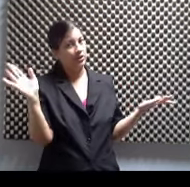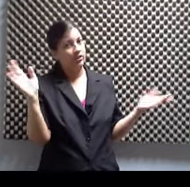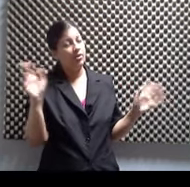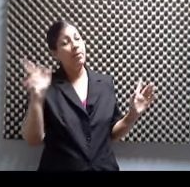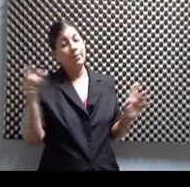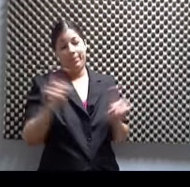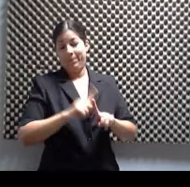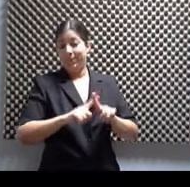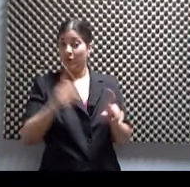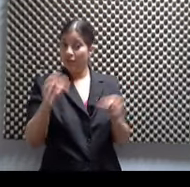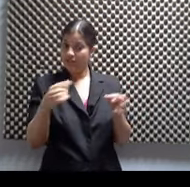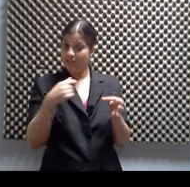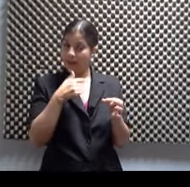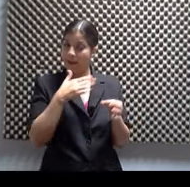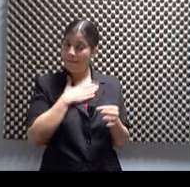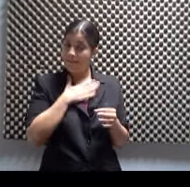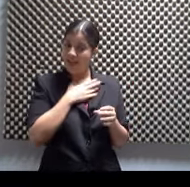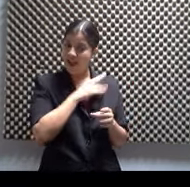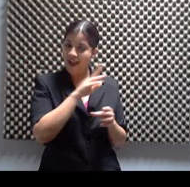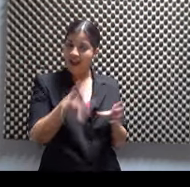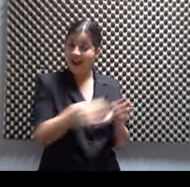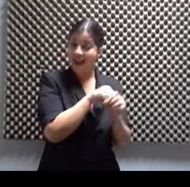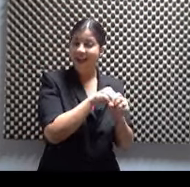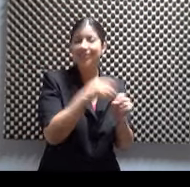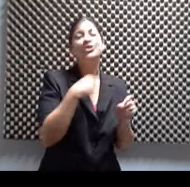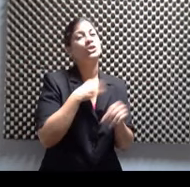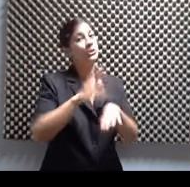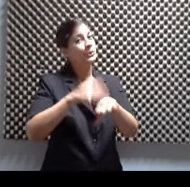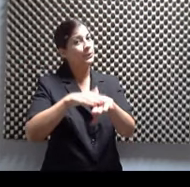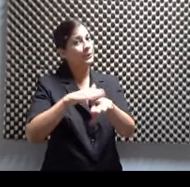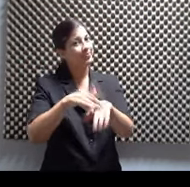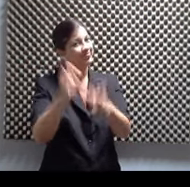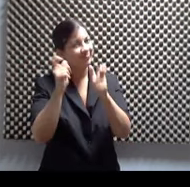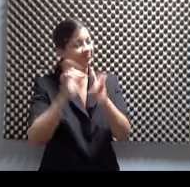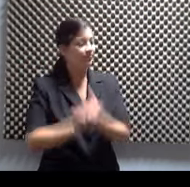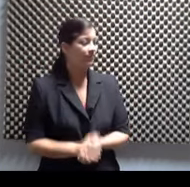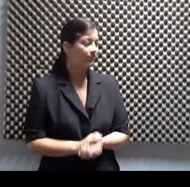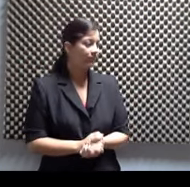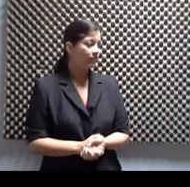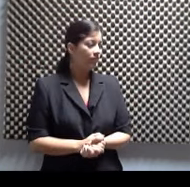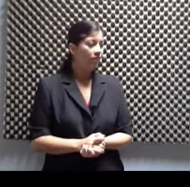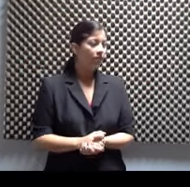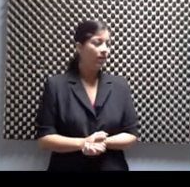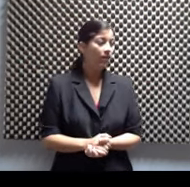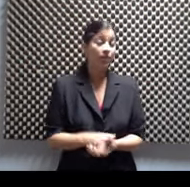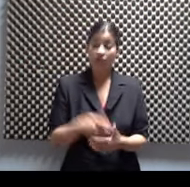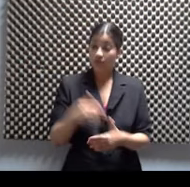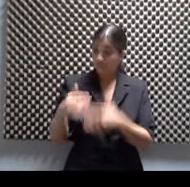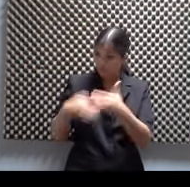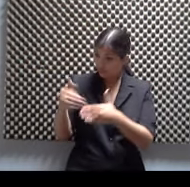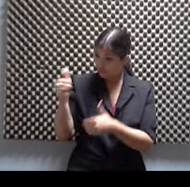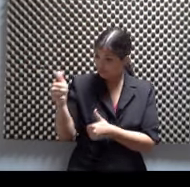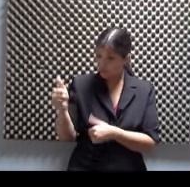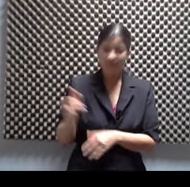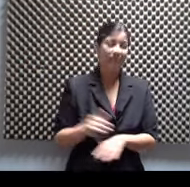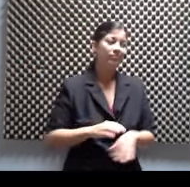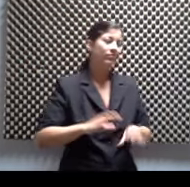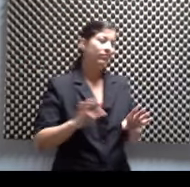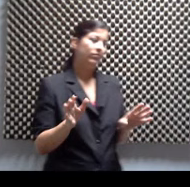aquí lo descojo. Claro. Así mismo. Y lo otro es que estoy ahora trabajando. ¿La a producir tú? No. No. No